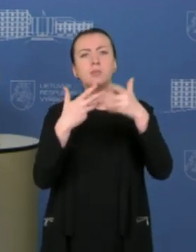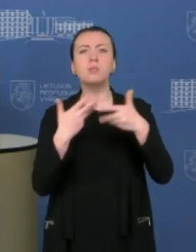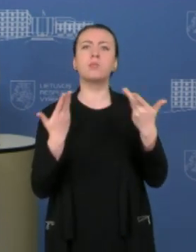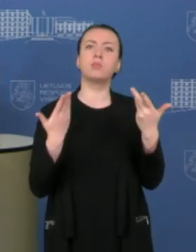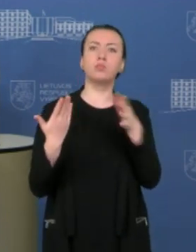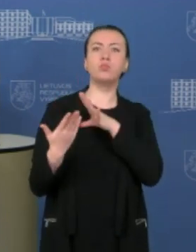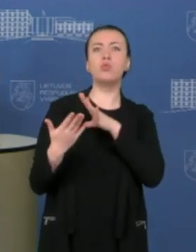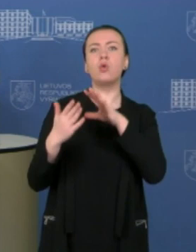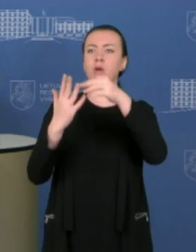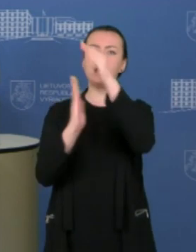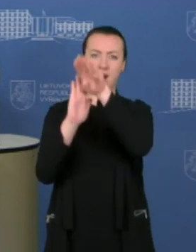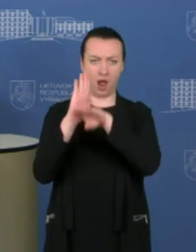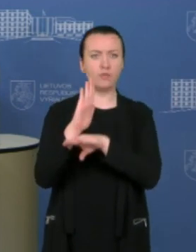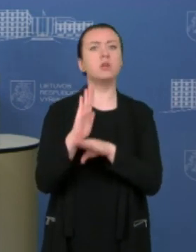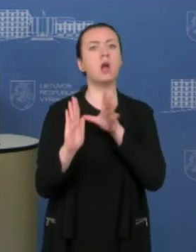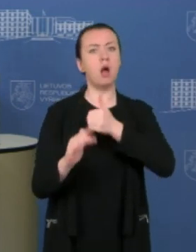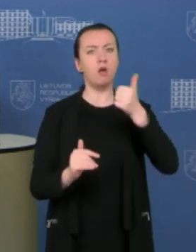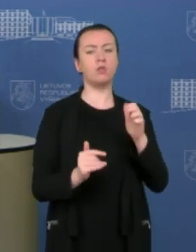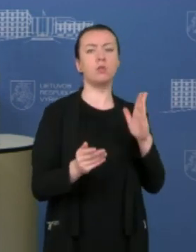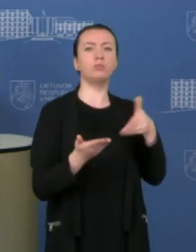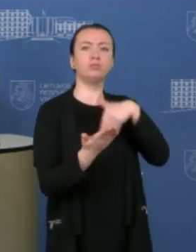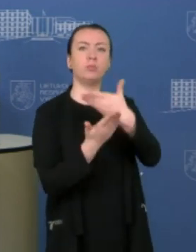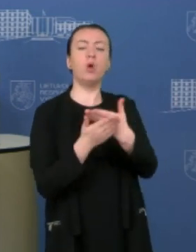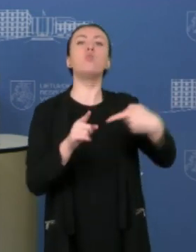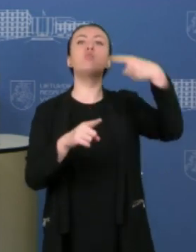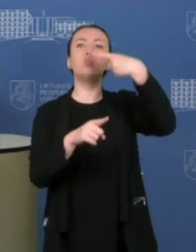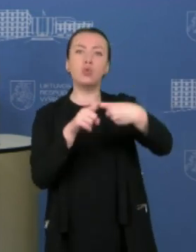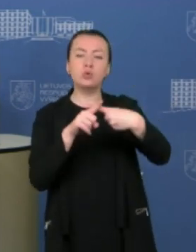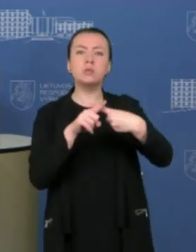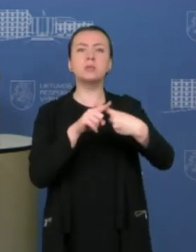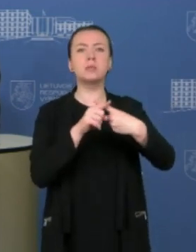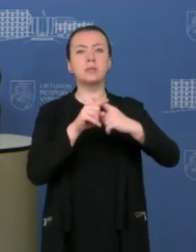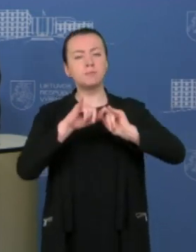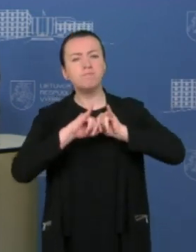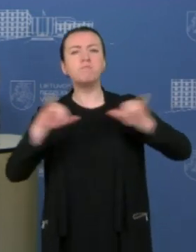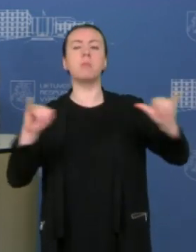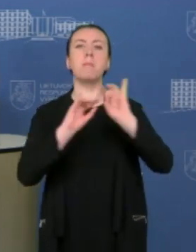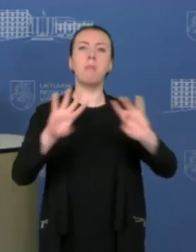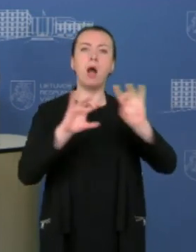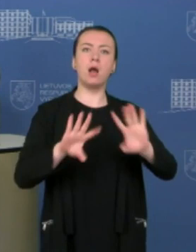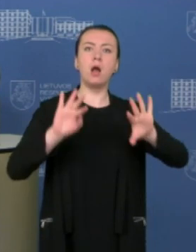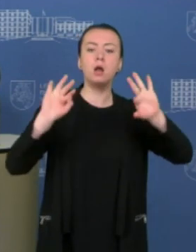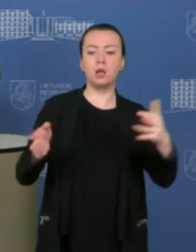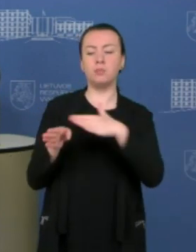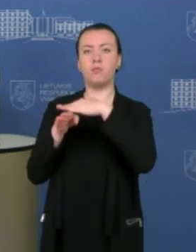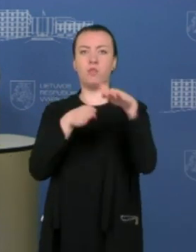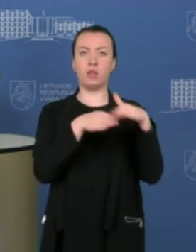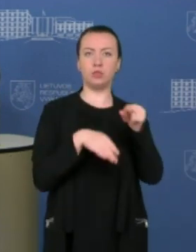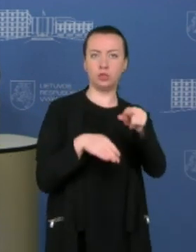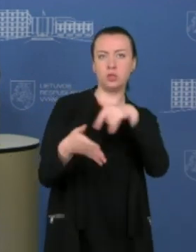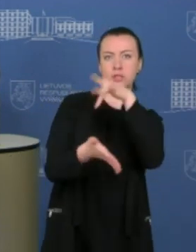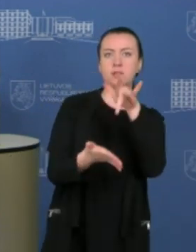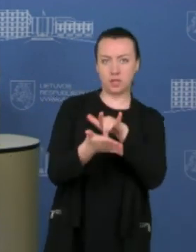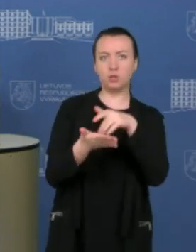darbų grafikas ir iš samus paaiškinimas, kaip vis tik yra įgyvendinama šio